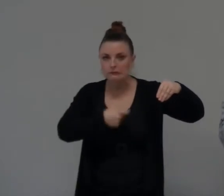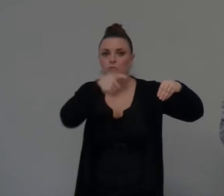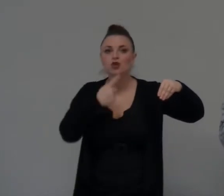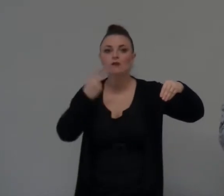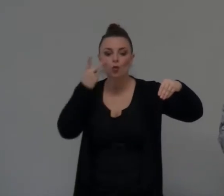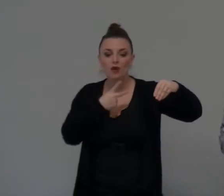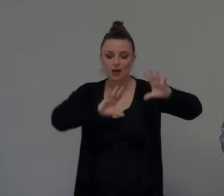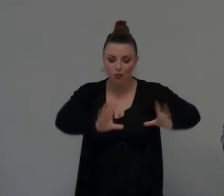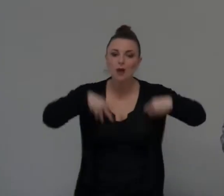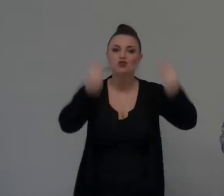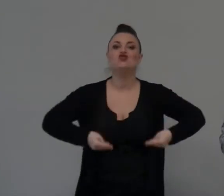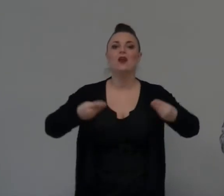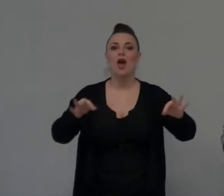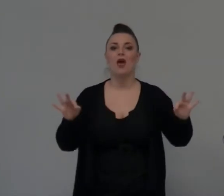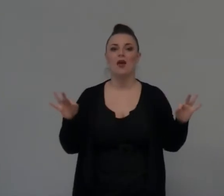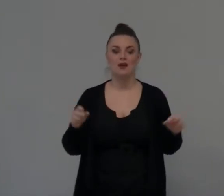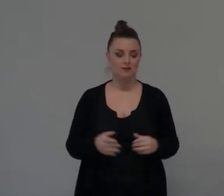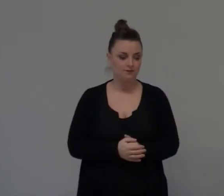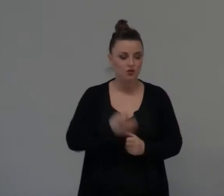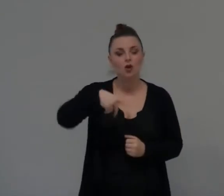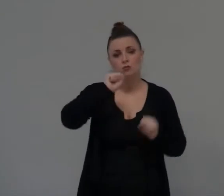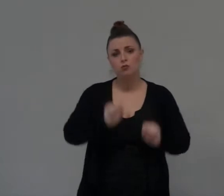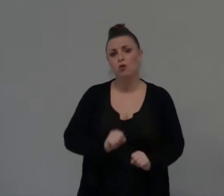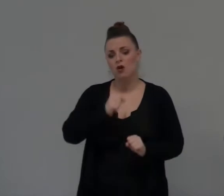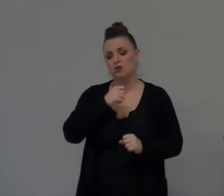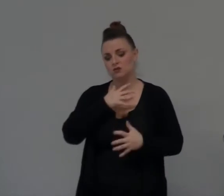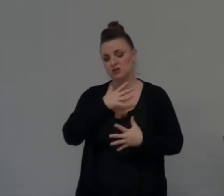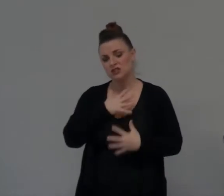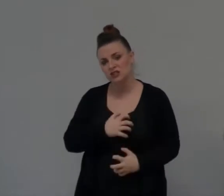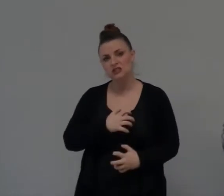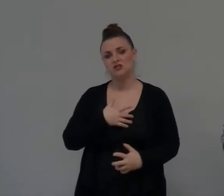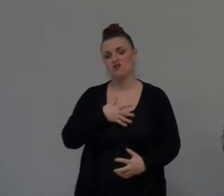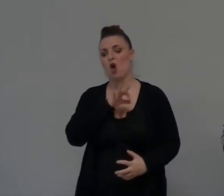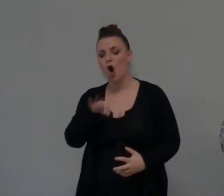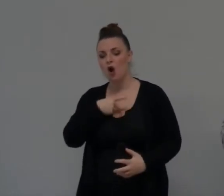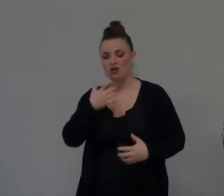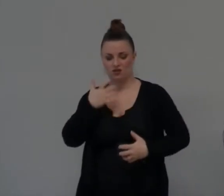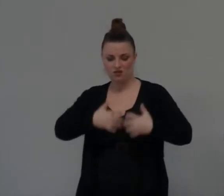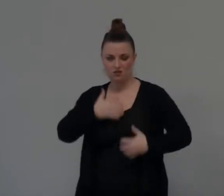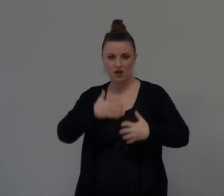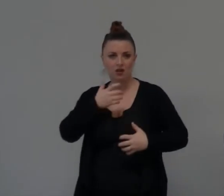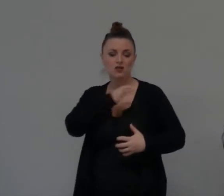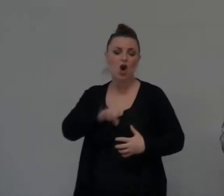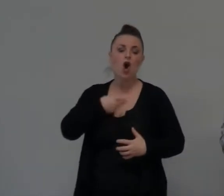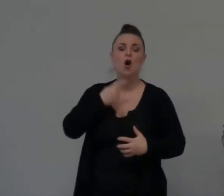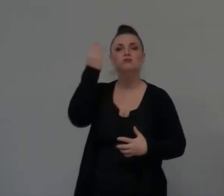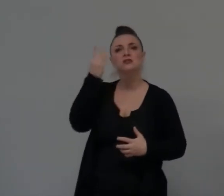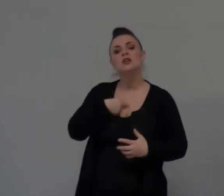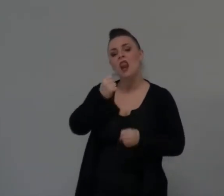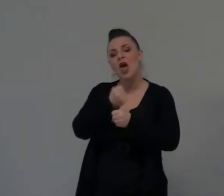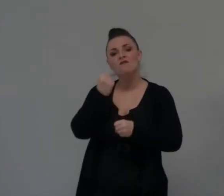momento frustrati Arrabbiati Signore perché ho perso l'amore?